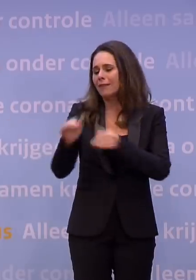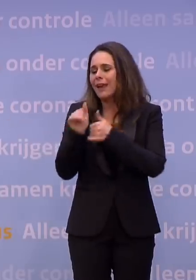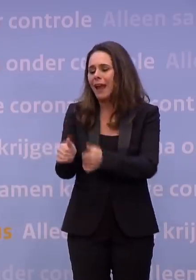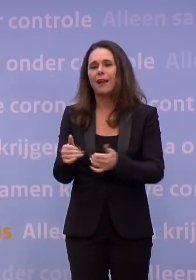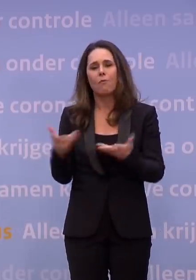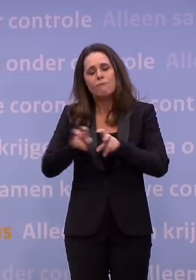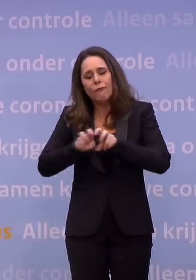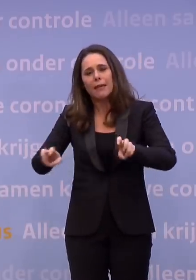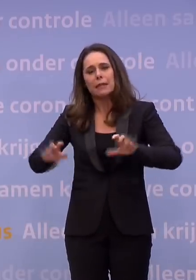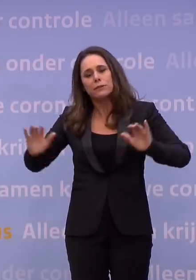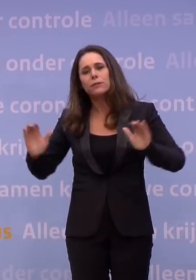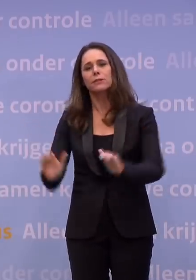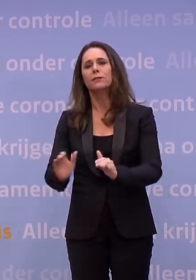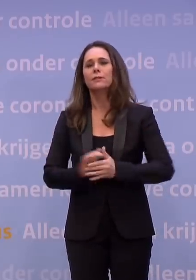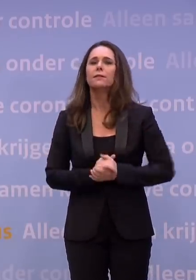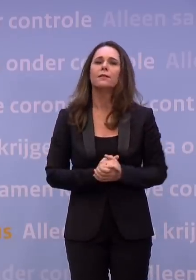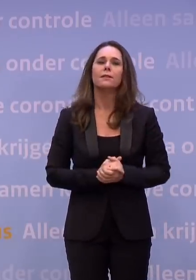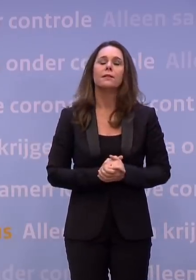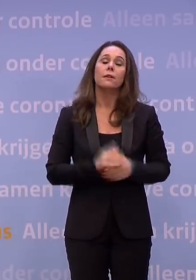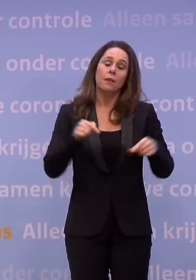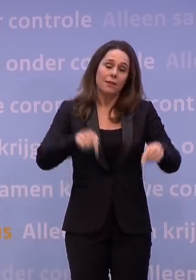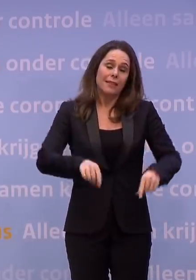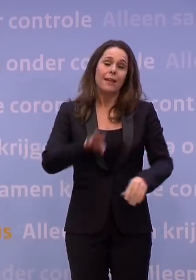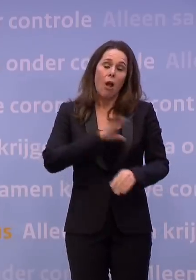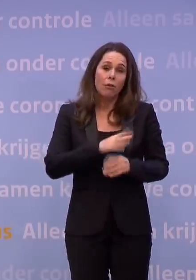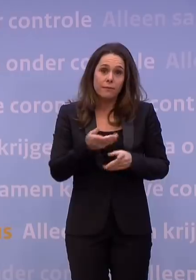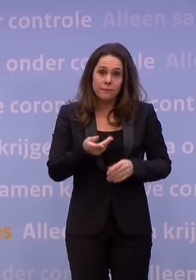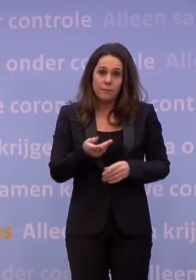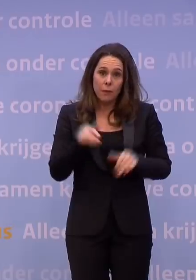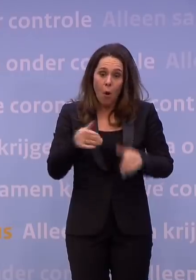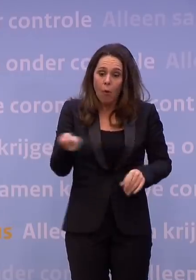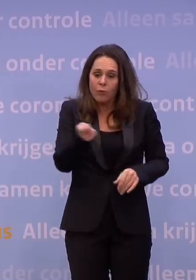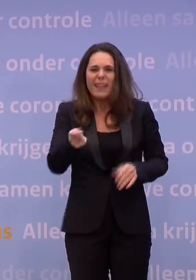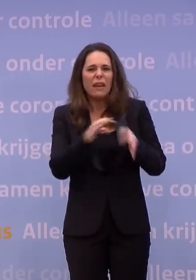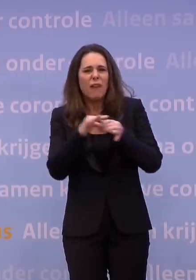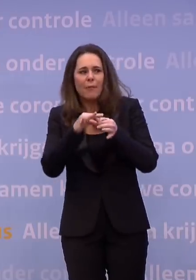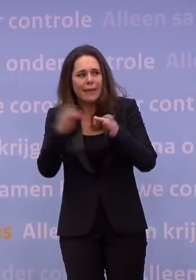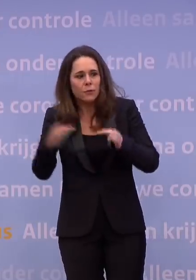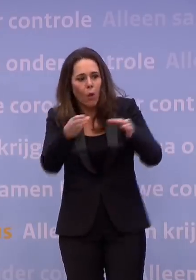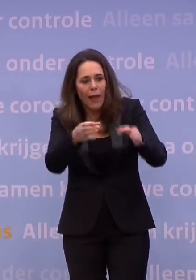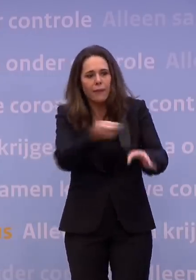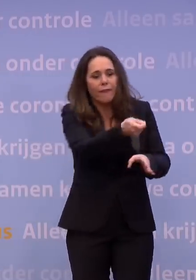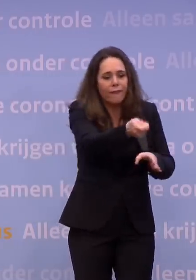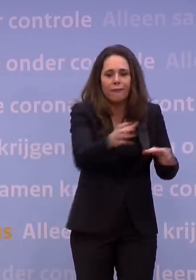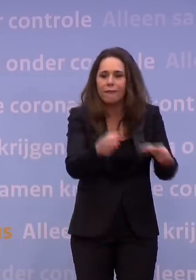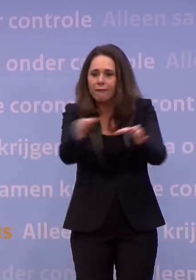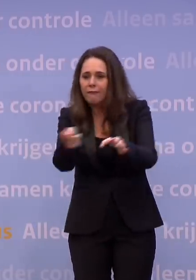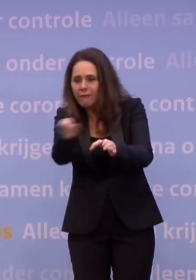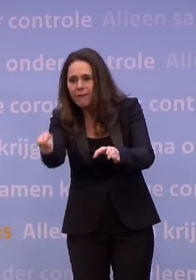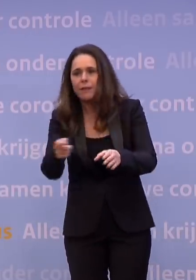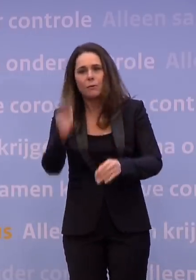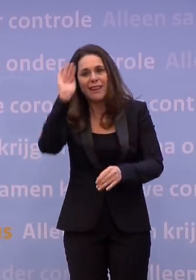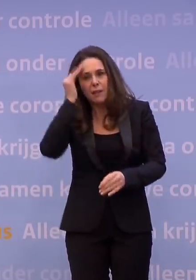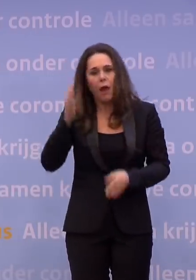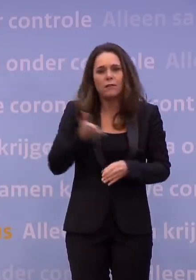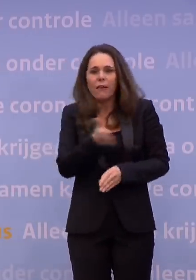met z'n allen dat virus te bestrijden. Dus ook hier geldt, als je die hond dan in de hele familie gaat zitten doorgeven, zodat iedereen tot diep in de nacht naar buiten kan.